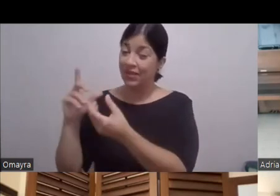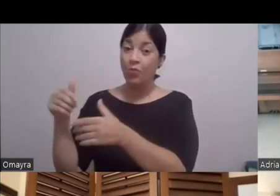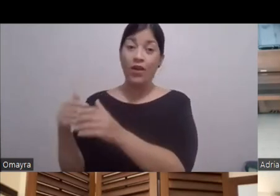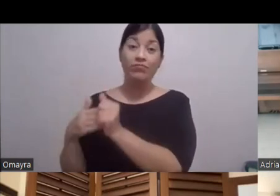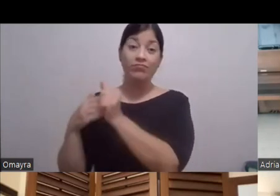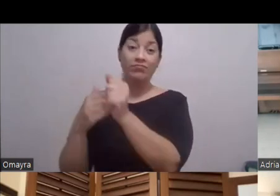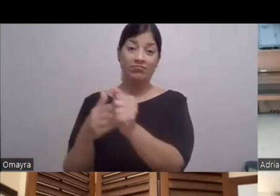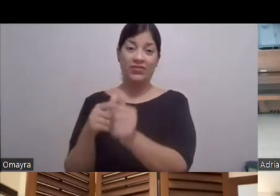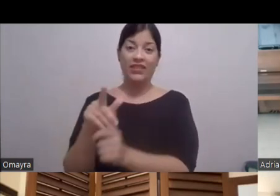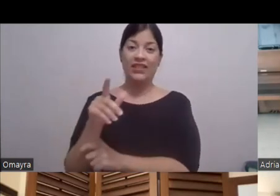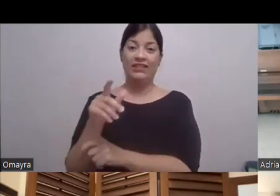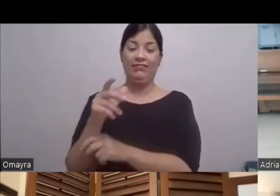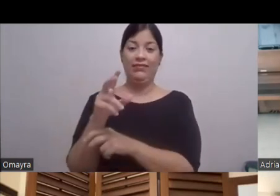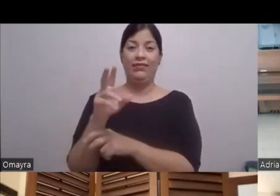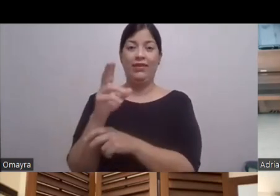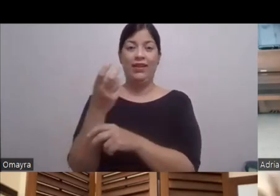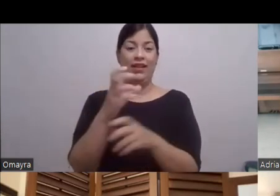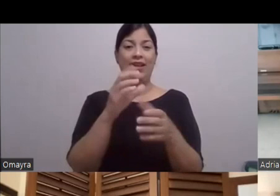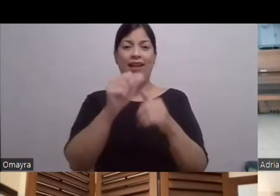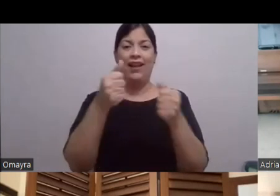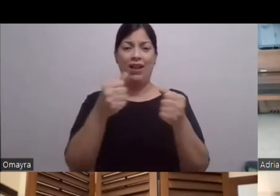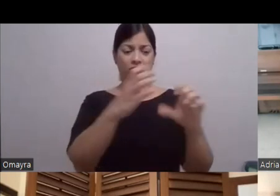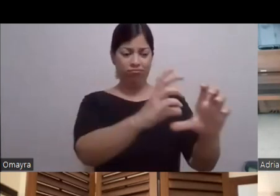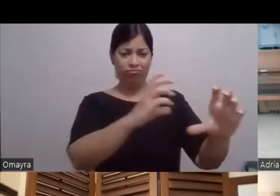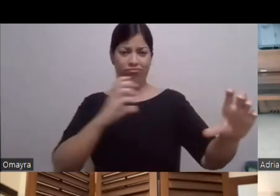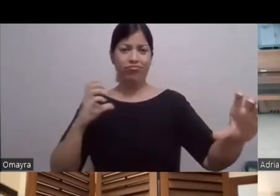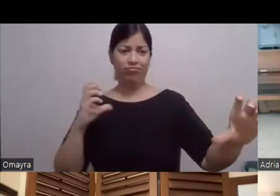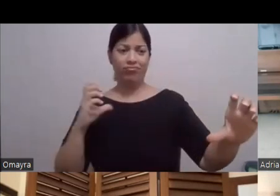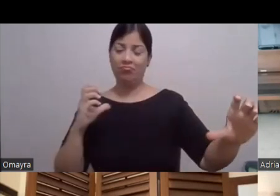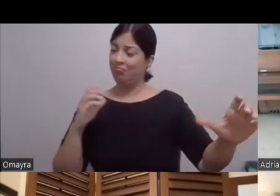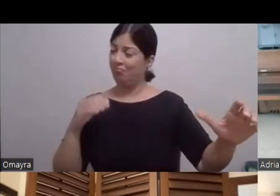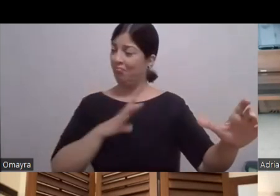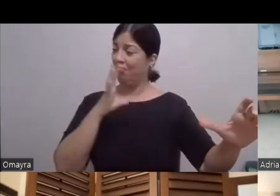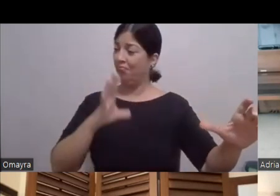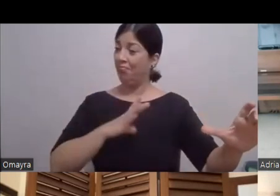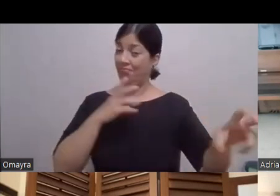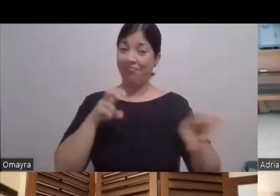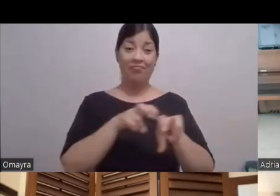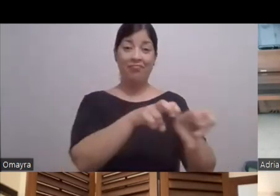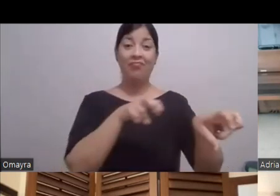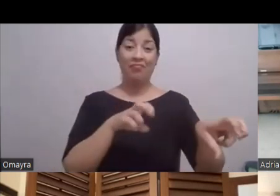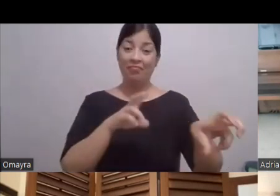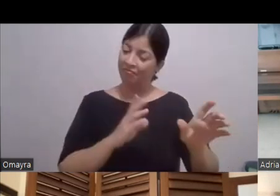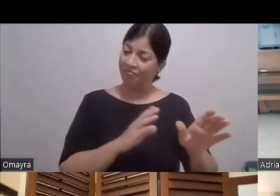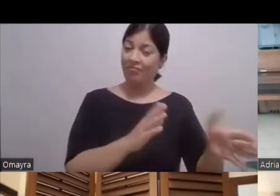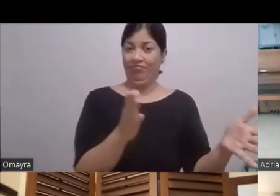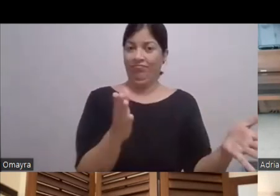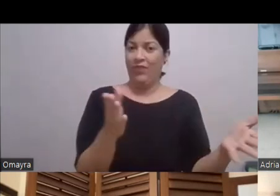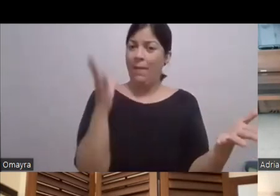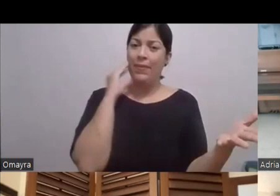esa experiencia De unos premios Este Así Súper Súper Y está muy bien Está chévere Este Creo